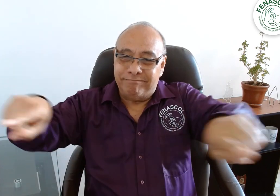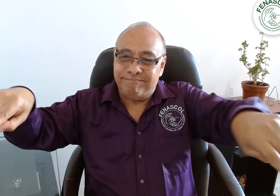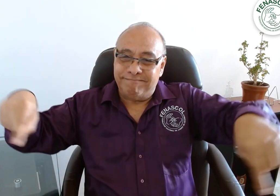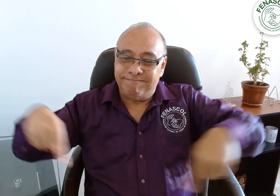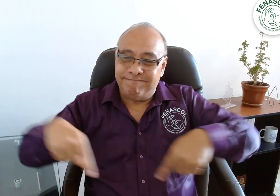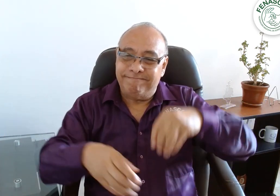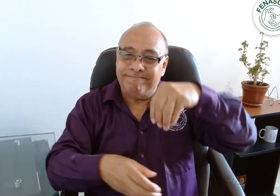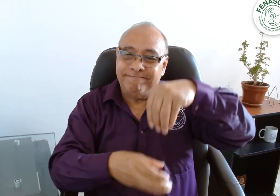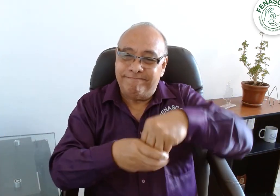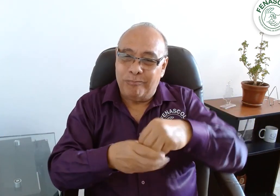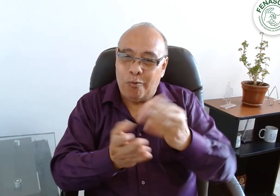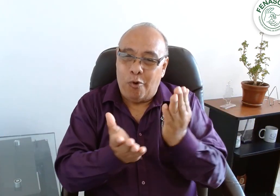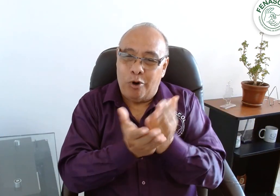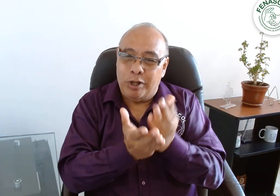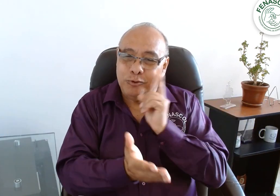lo que fue de gran importancia.